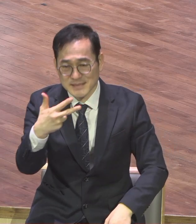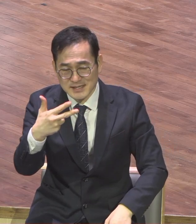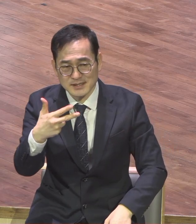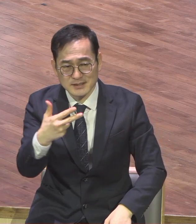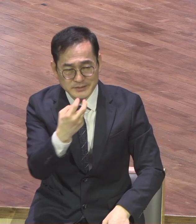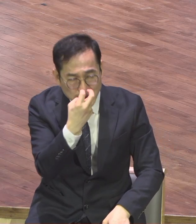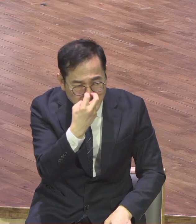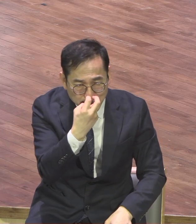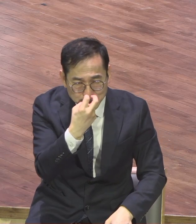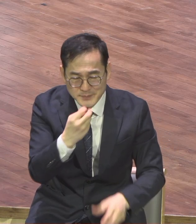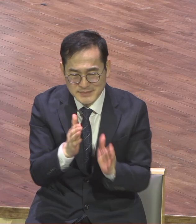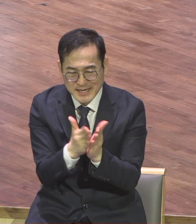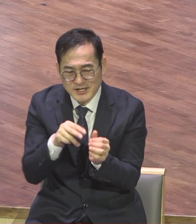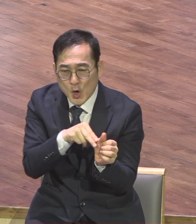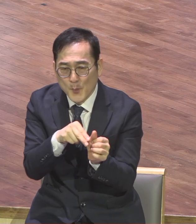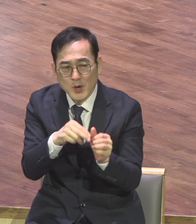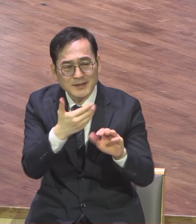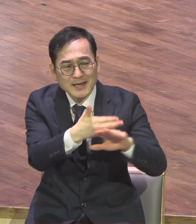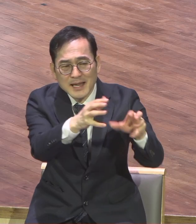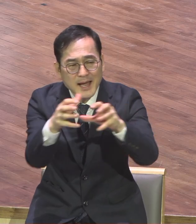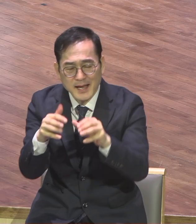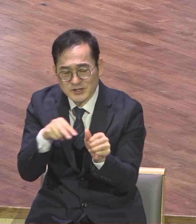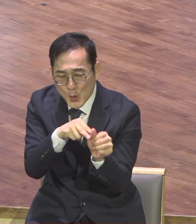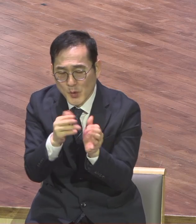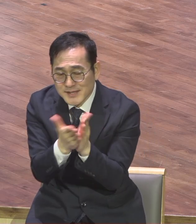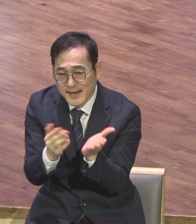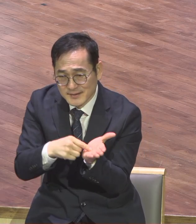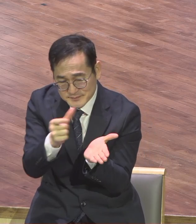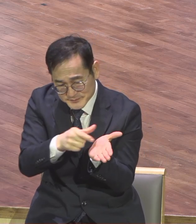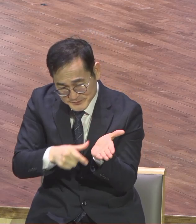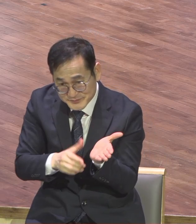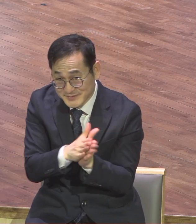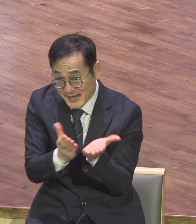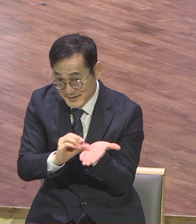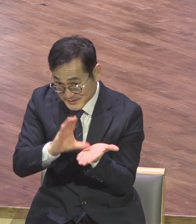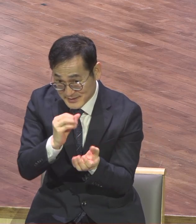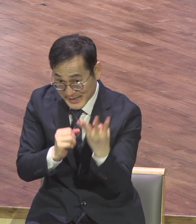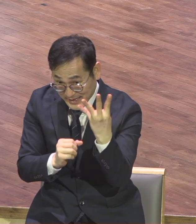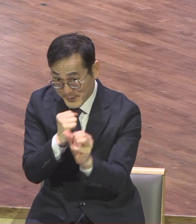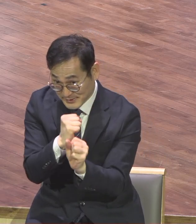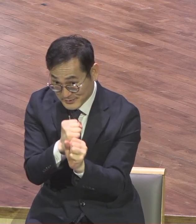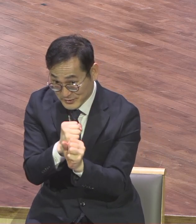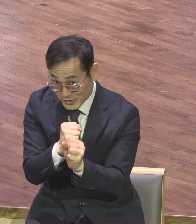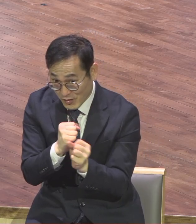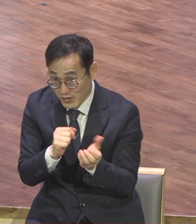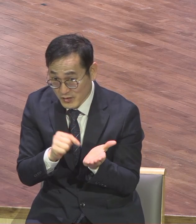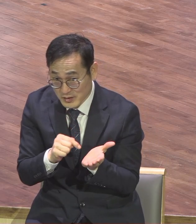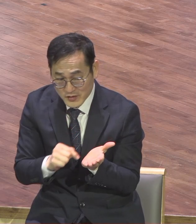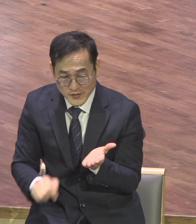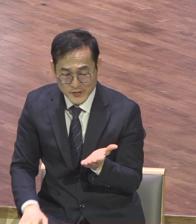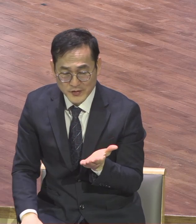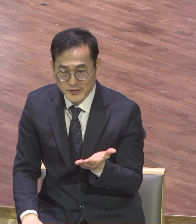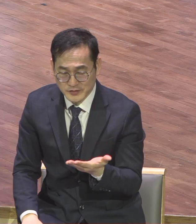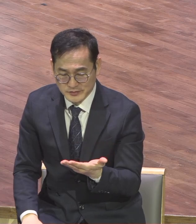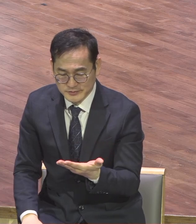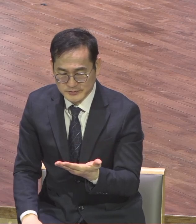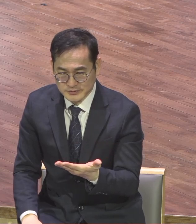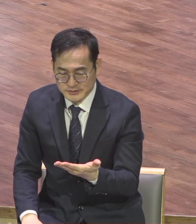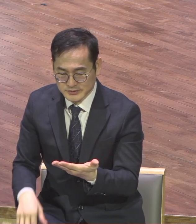발견되어 졌습니다 그 분석 때 내용을 바탕으로 새로운 이제 타켓팅 성교를 합니다 타켓팅